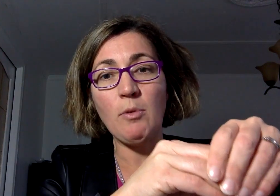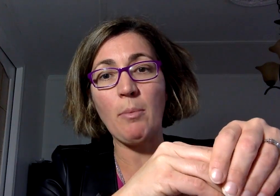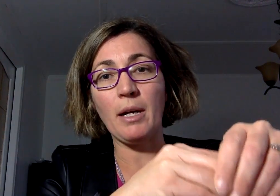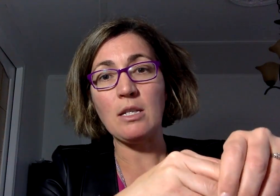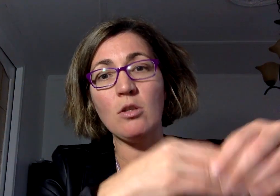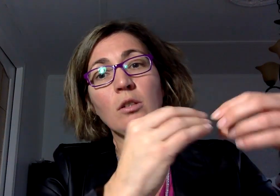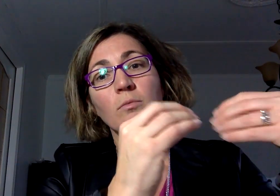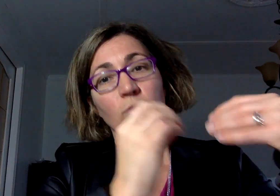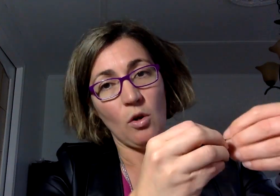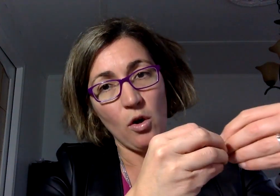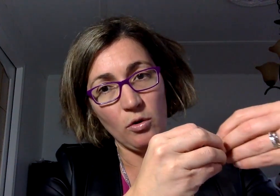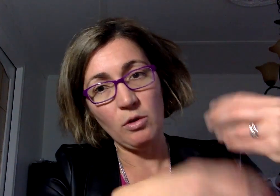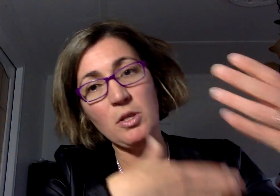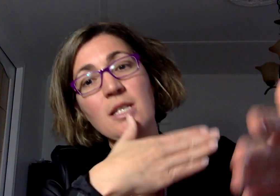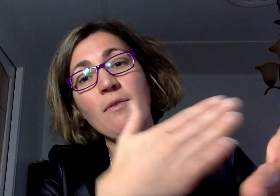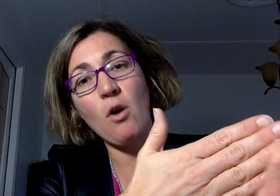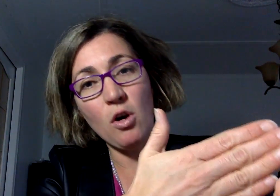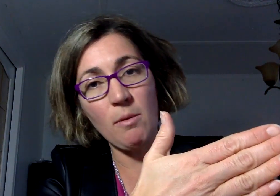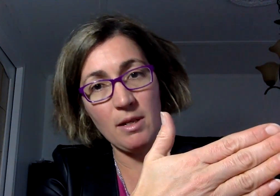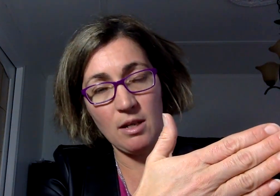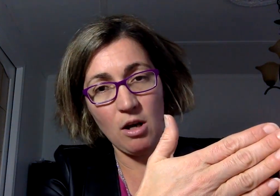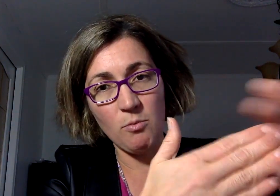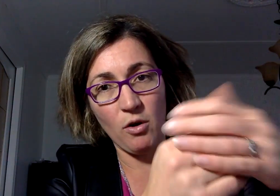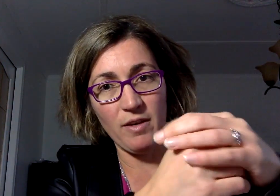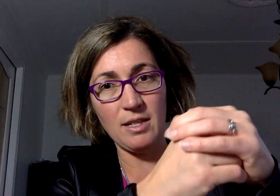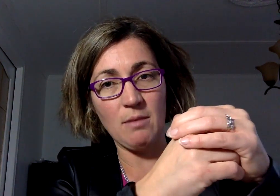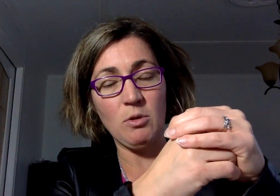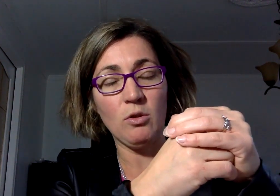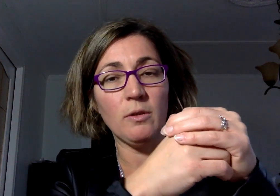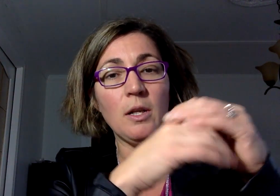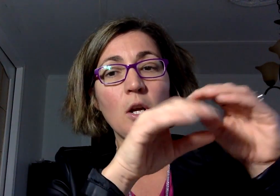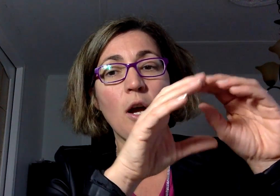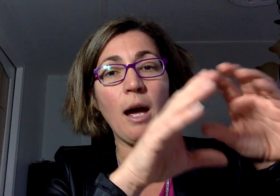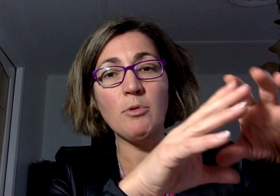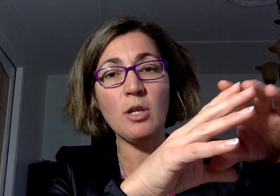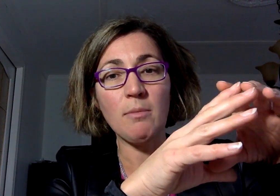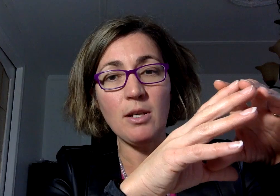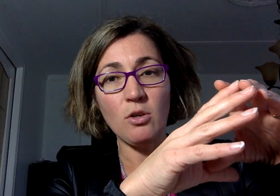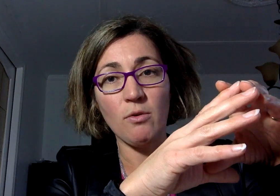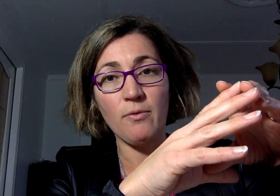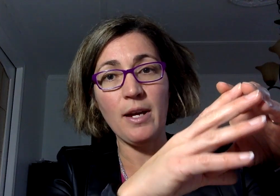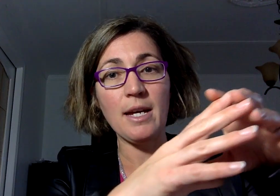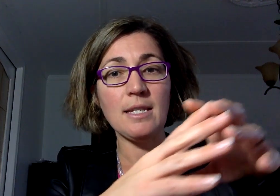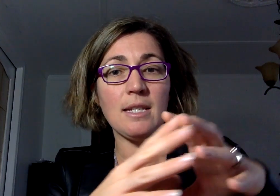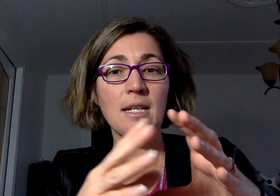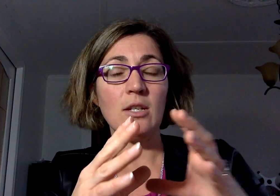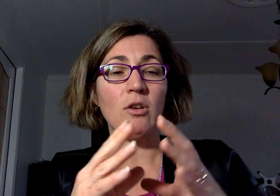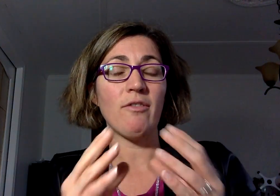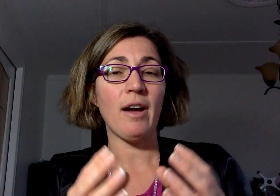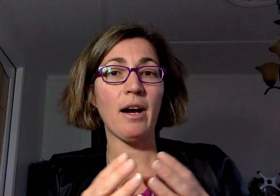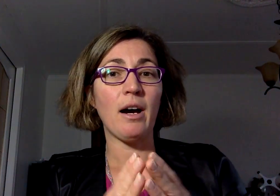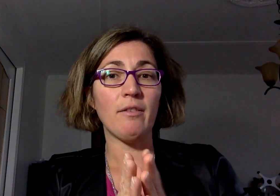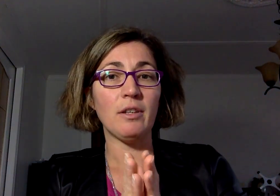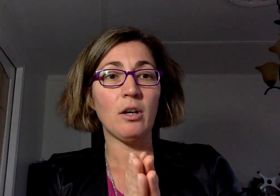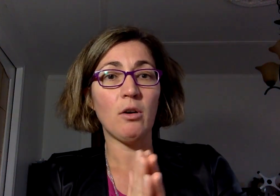puis après ça, un autre objectif, on recommence encore pour 25 minutes. Habituellement, ce qu'on fait, c'est de faire environ